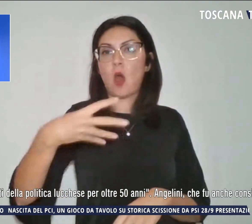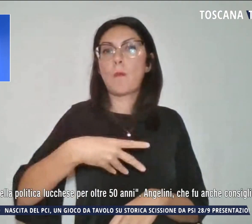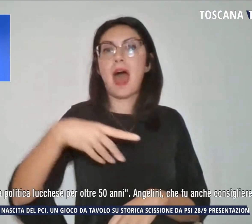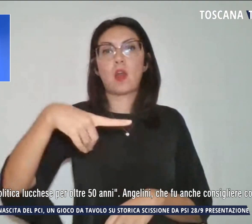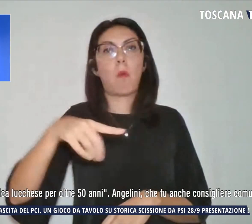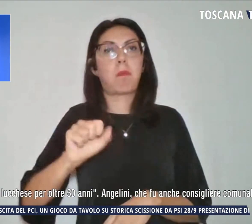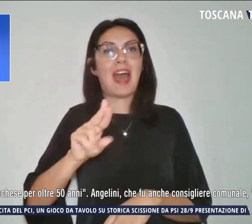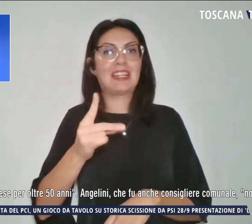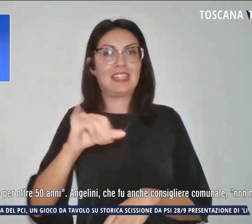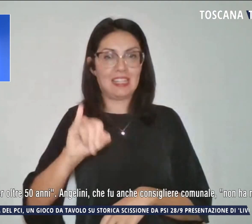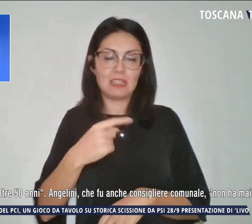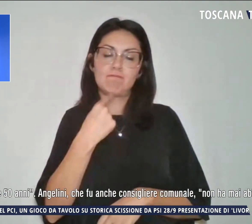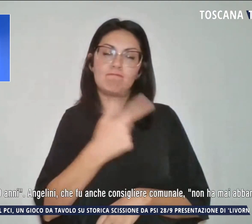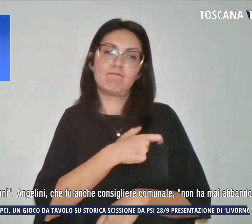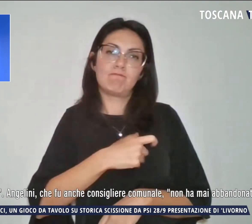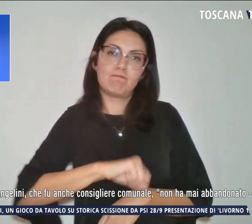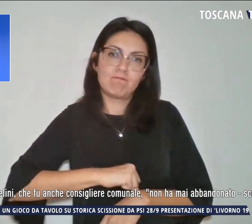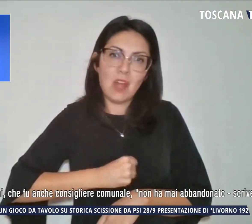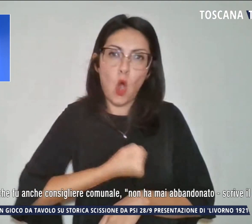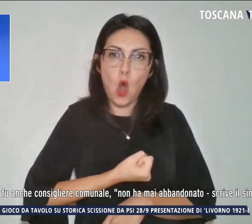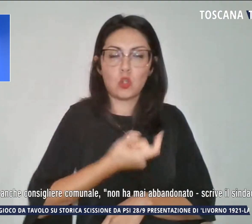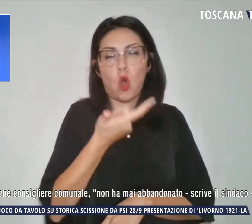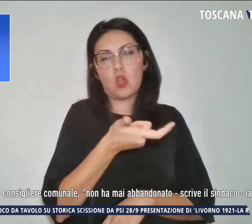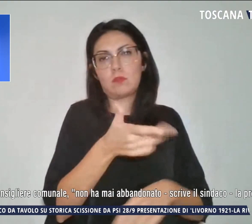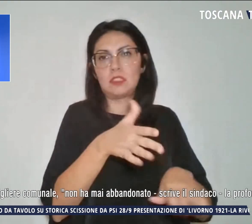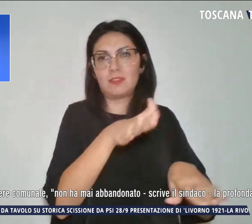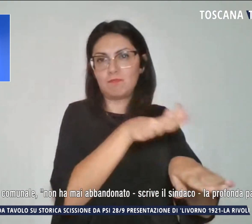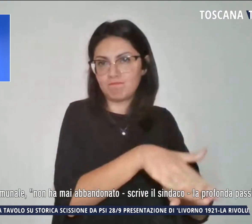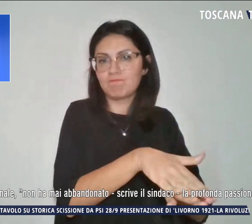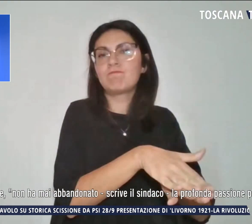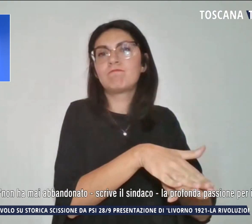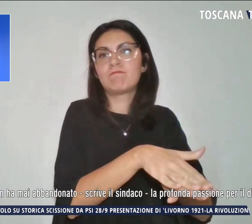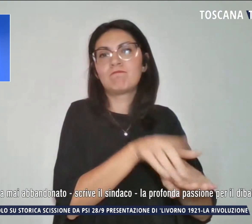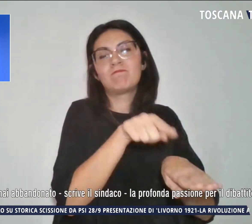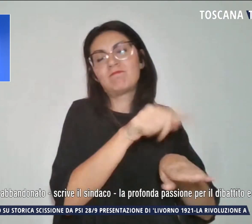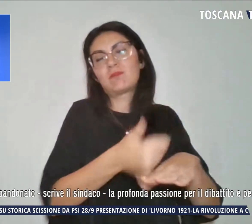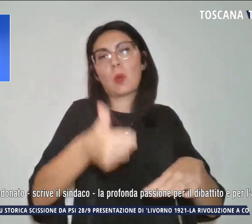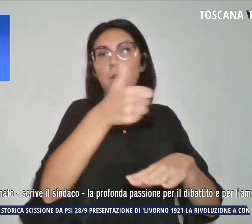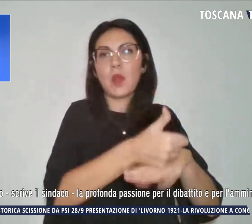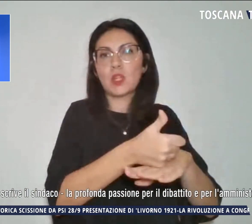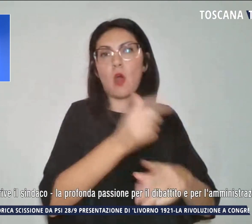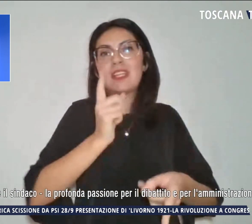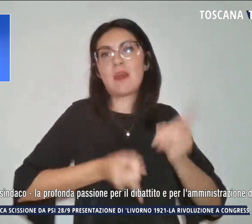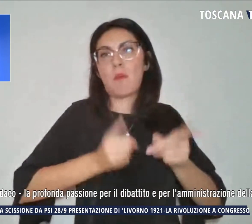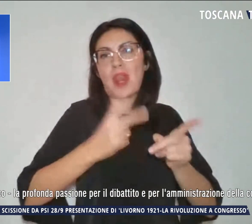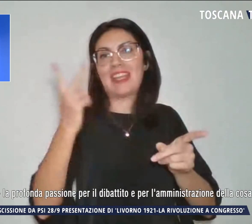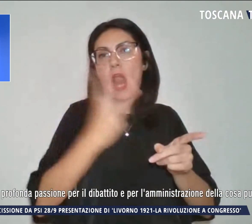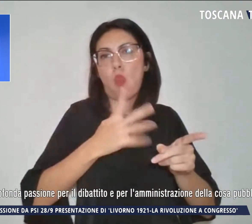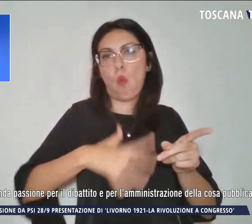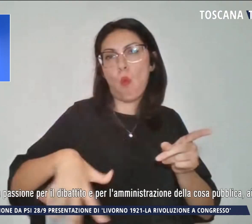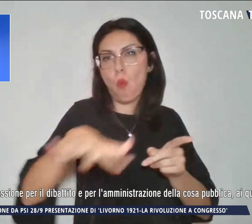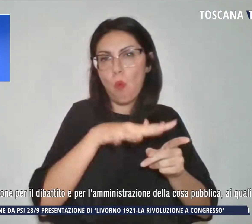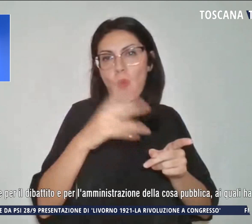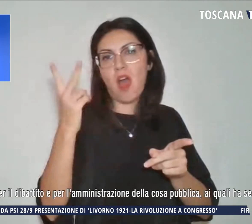espresso cordoglio per la scomparsa di uno dei protagonisti della politica lucchese per oltre